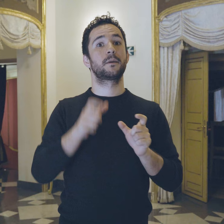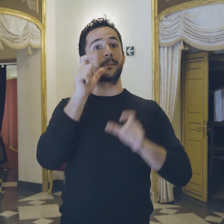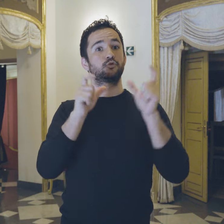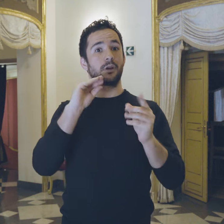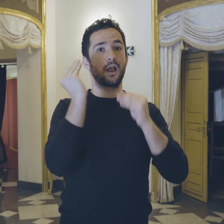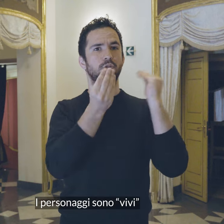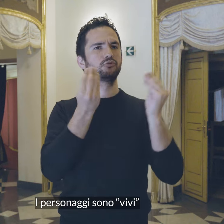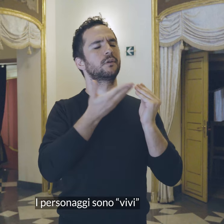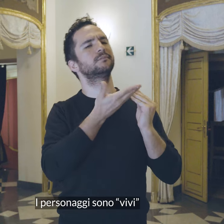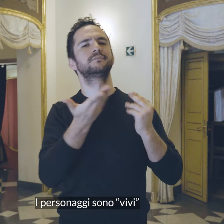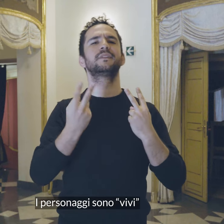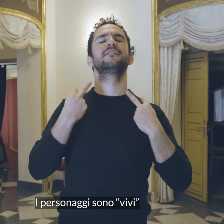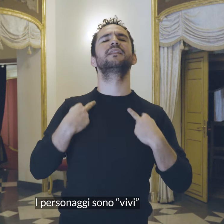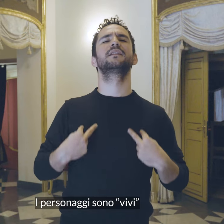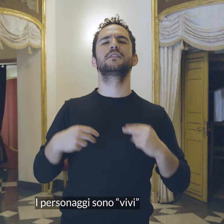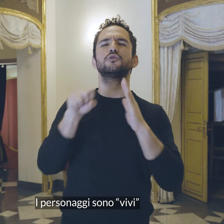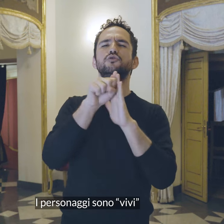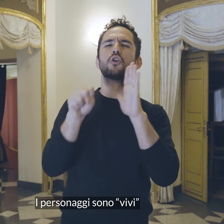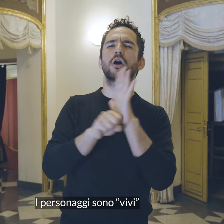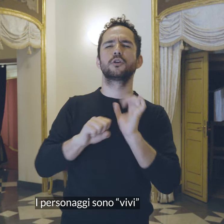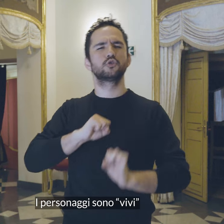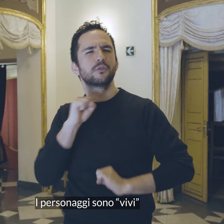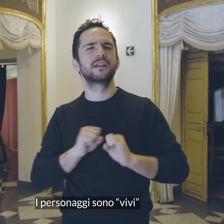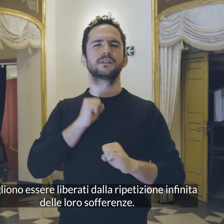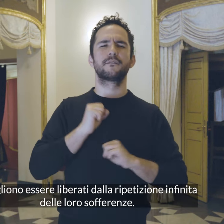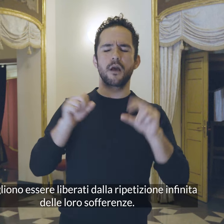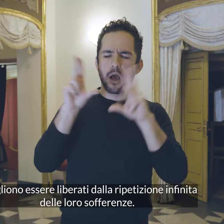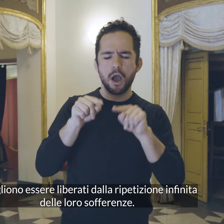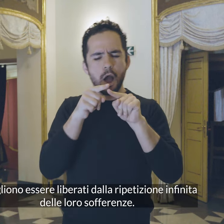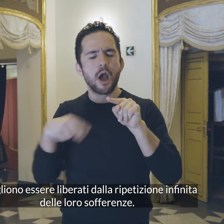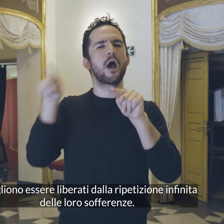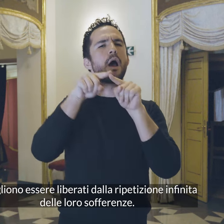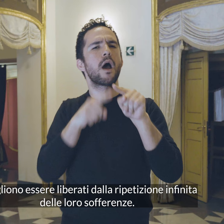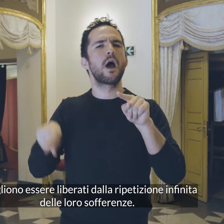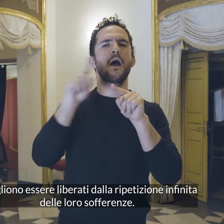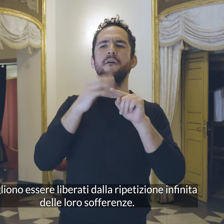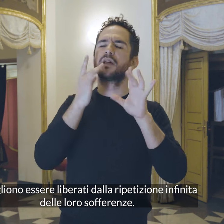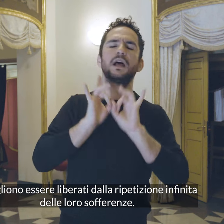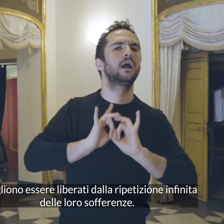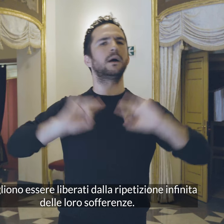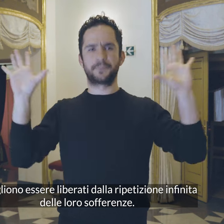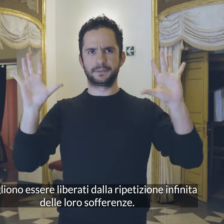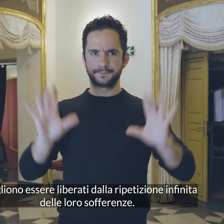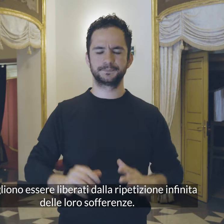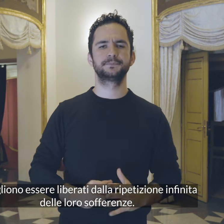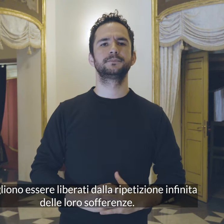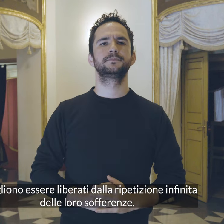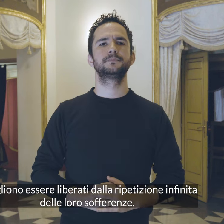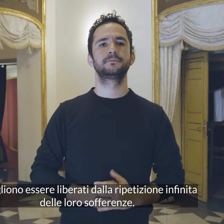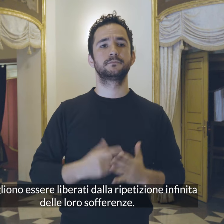I personaggi sono vivi e vogliono essere liberati dalla ripetizione infinita